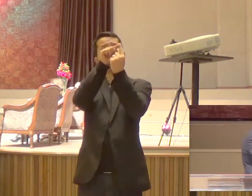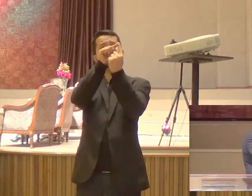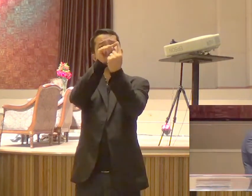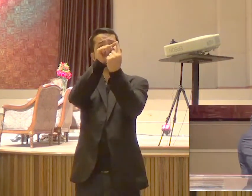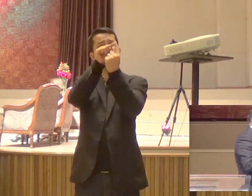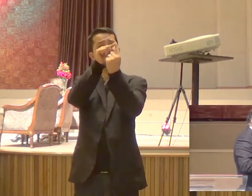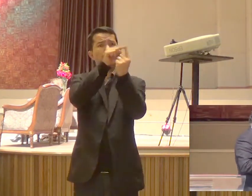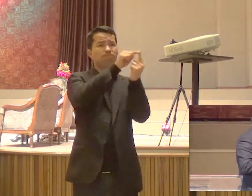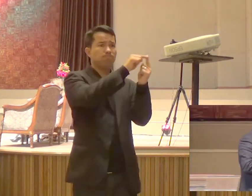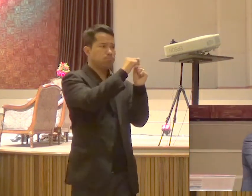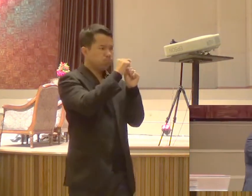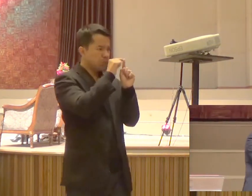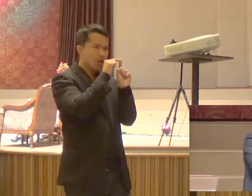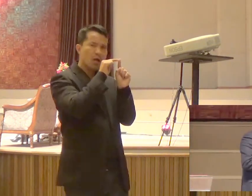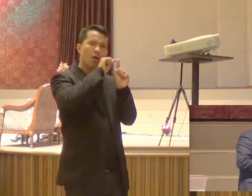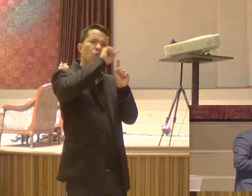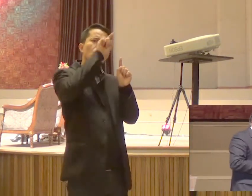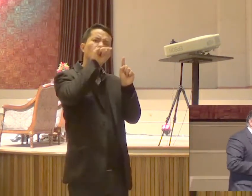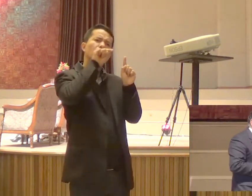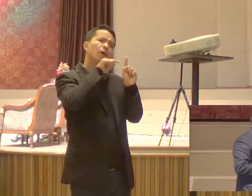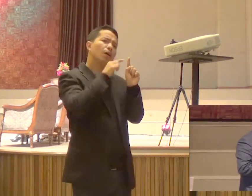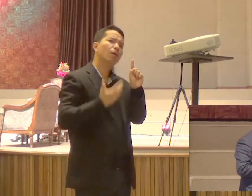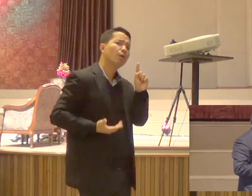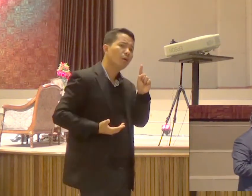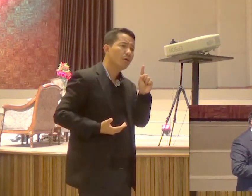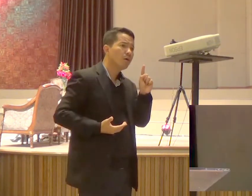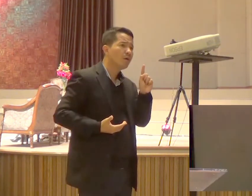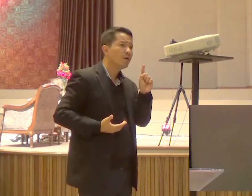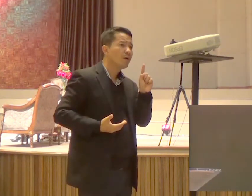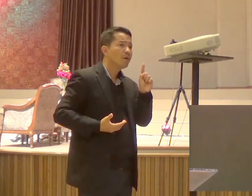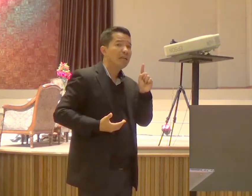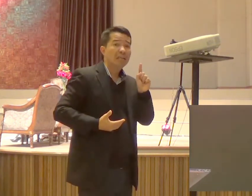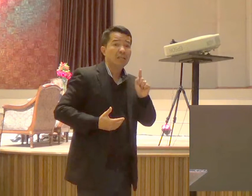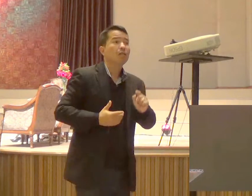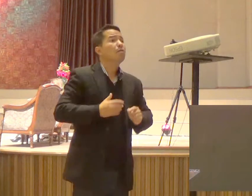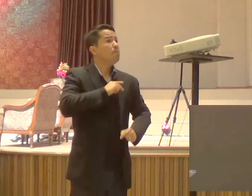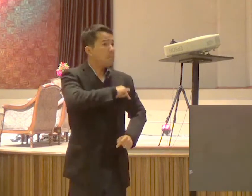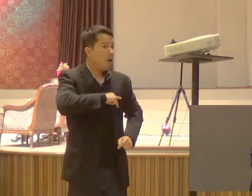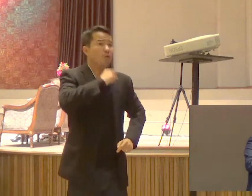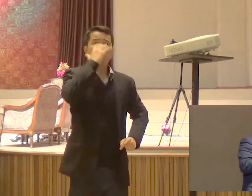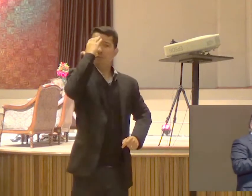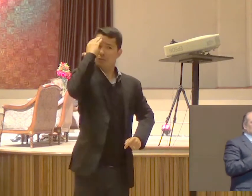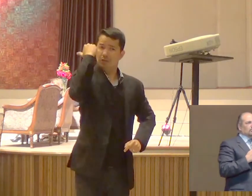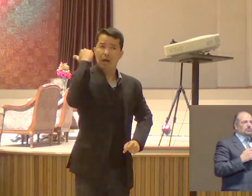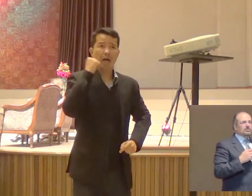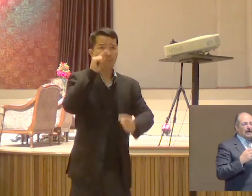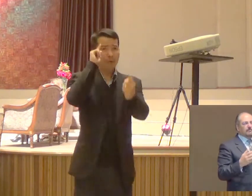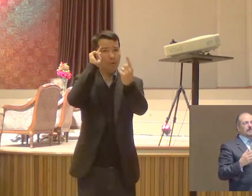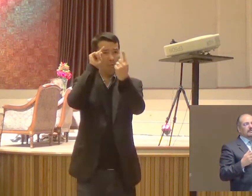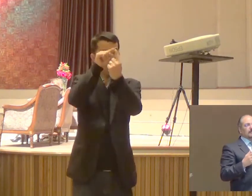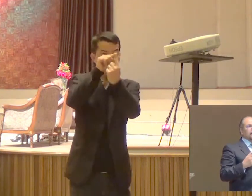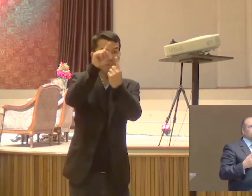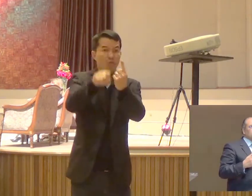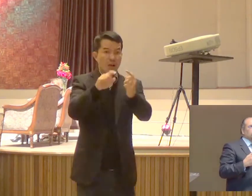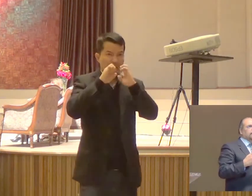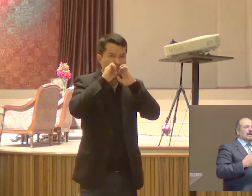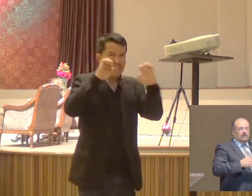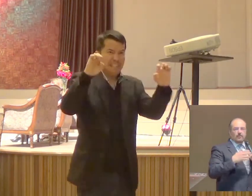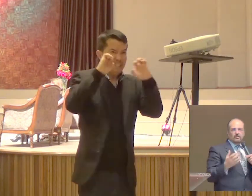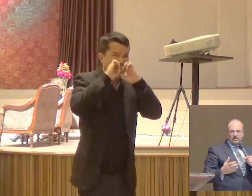sabia O que ele deveria fazer Sabe Eu tenho visto Tanta gente Que não sabe Para que veio